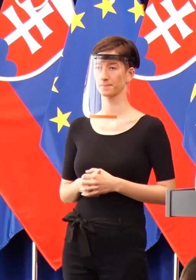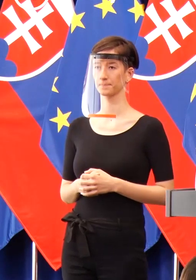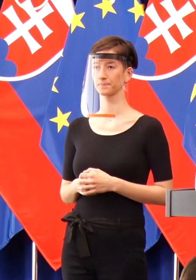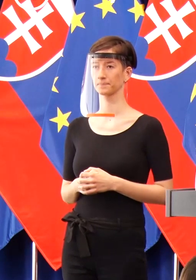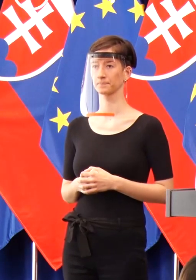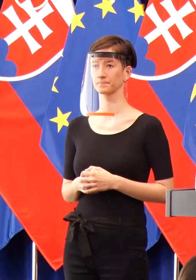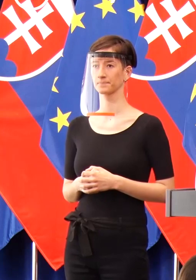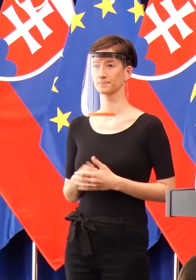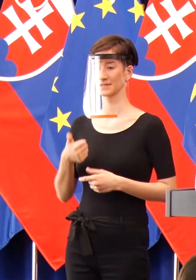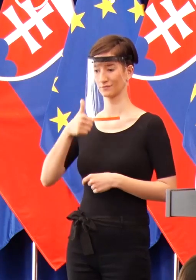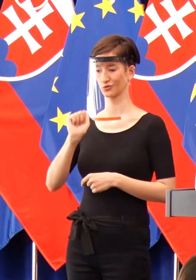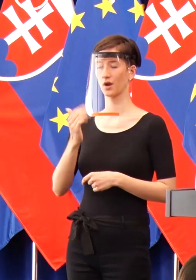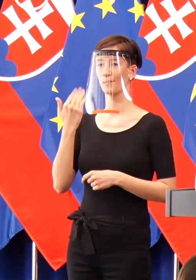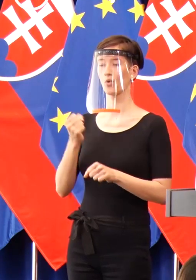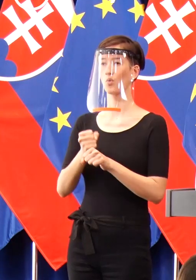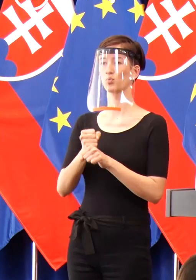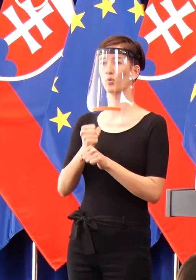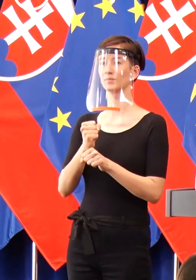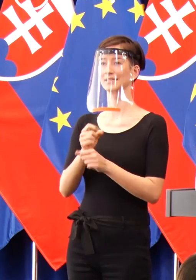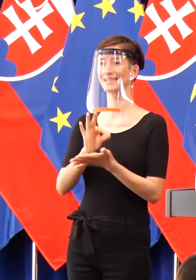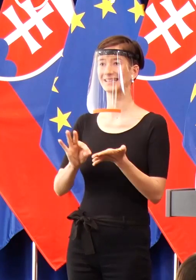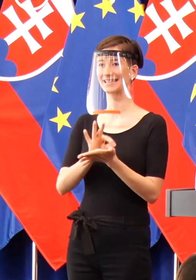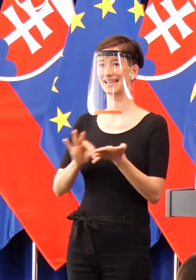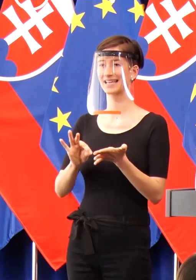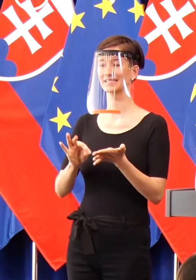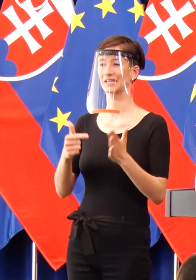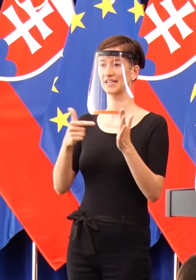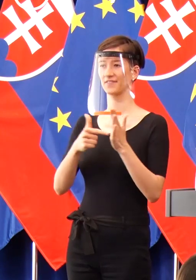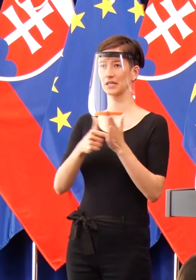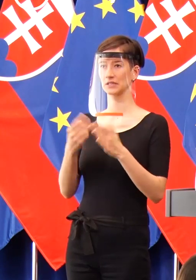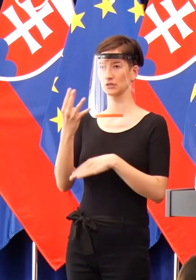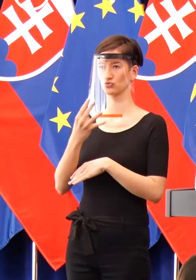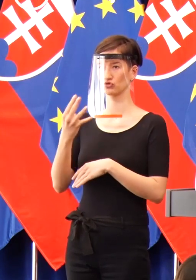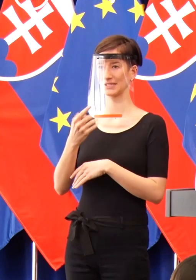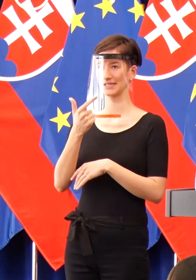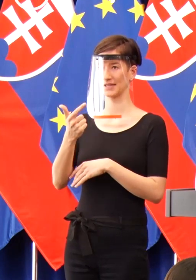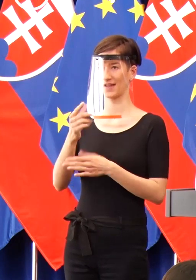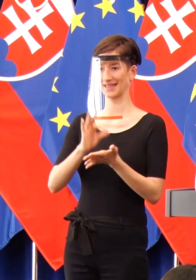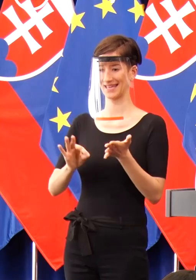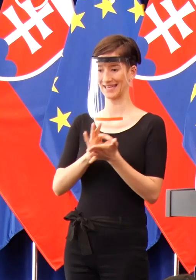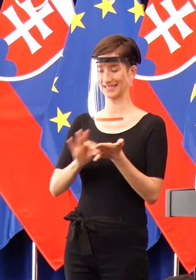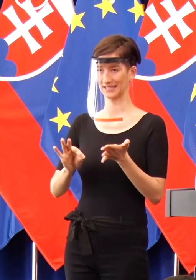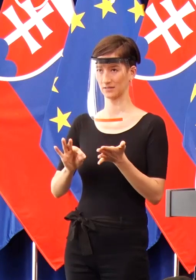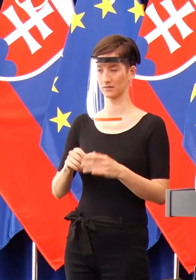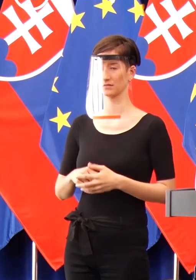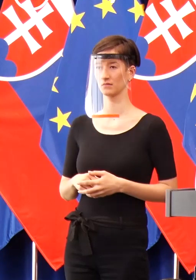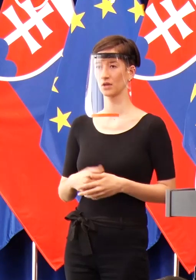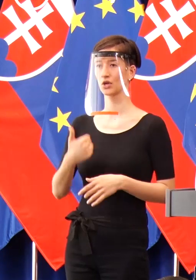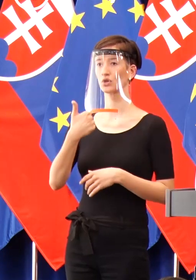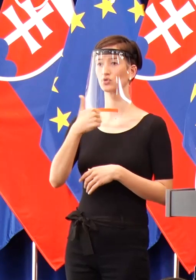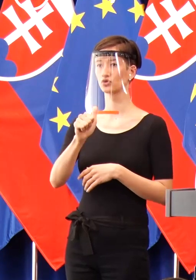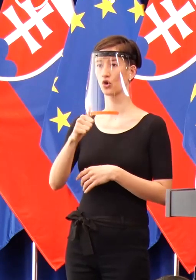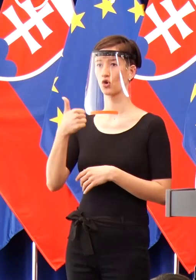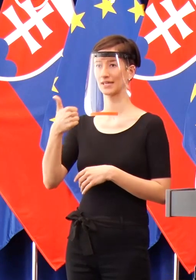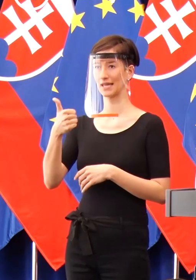Dokopy včera bolo vykonaných 2042 testov, z toho 101 pozitívnych. Prosím